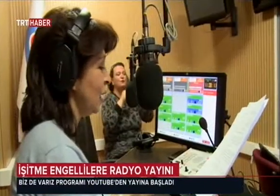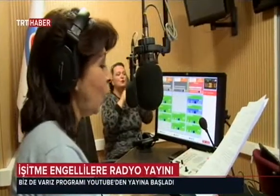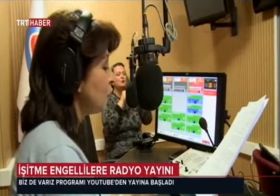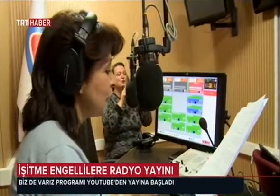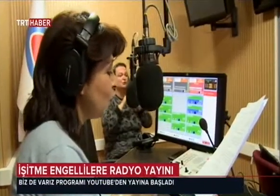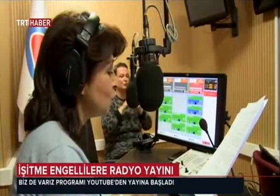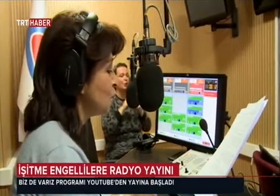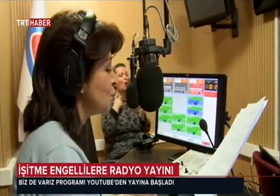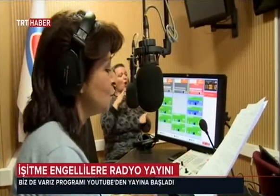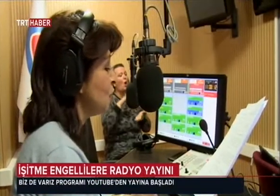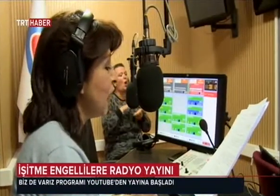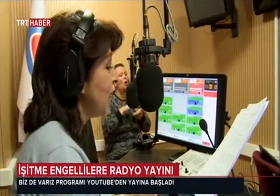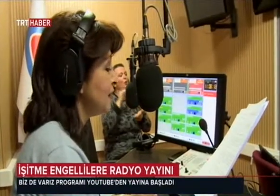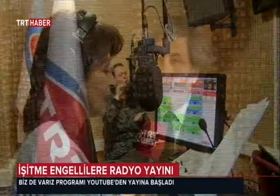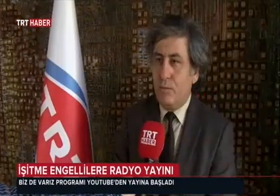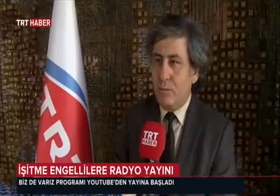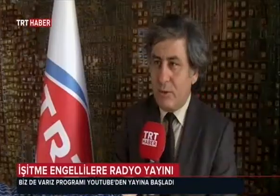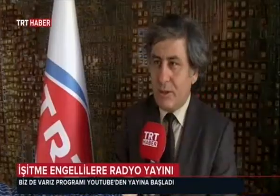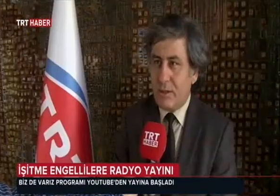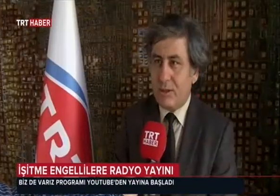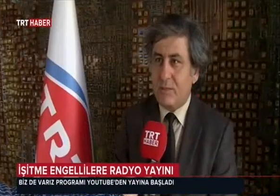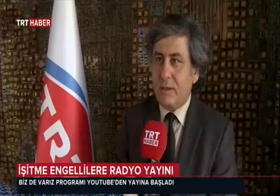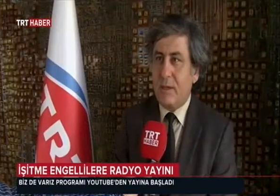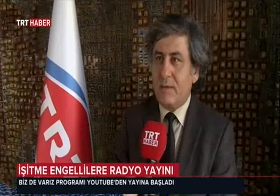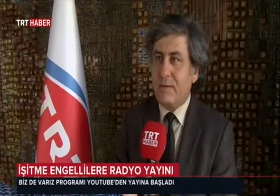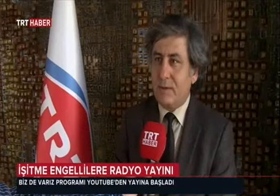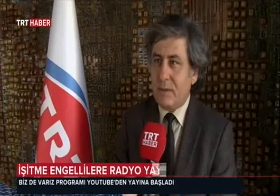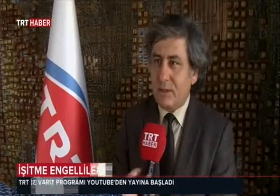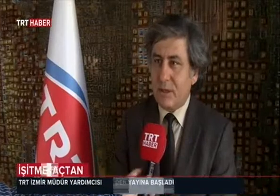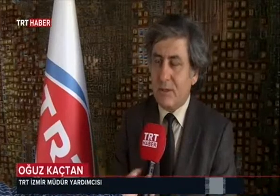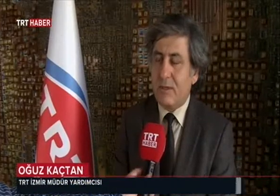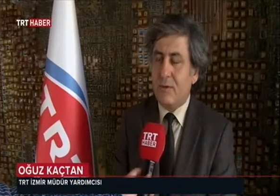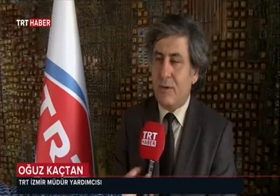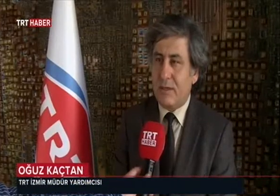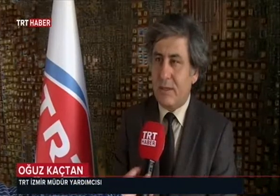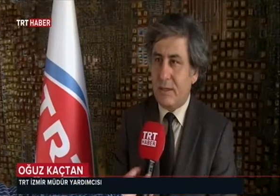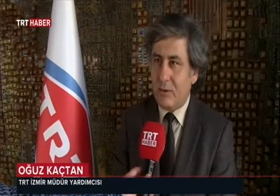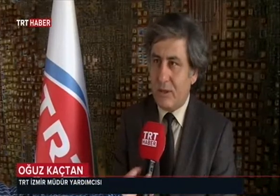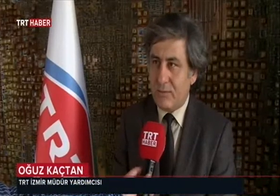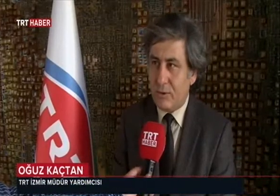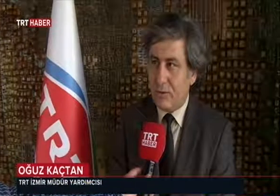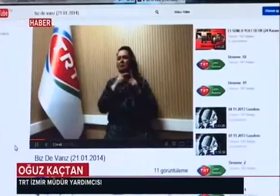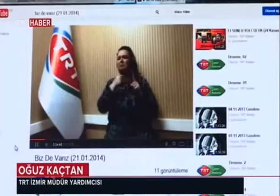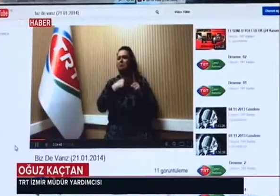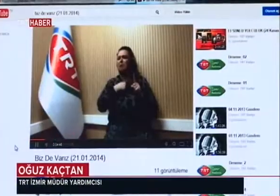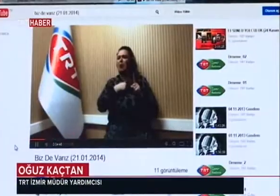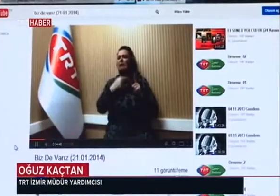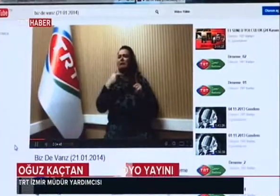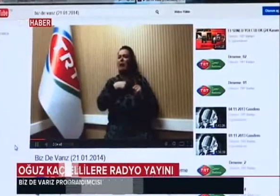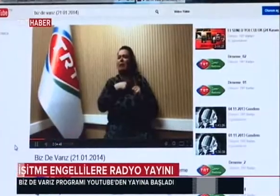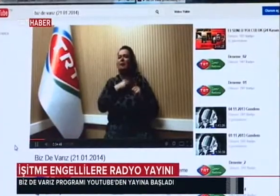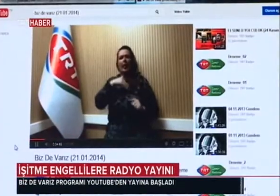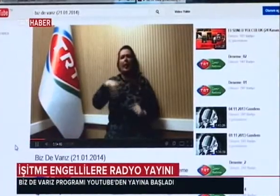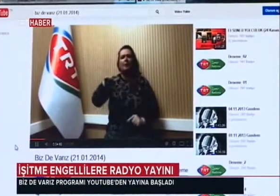işitme engelliler için bölüm hazırlandı. Bugüne kadar işitme engelli vatandaşlarımıza radyo vasıtasıyla ulaşamıyorduk. Bundan böyle